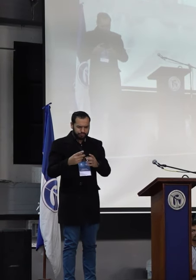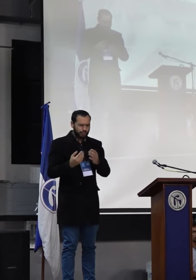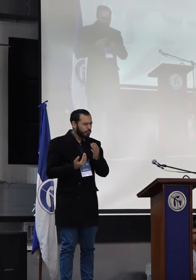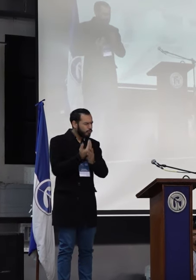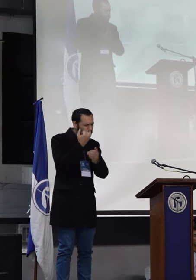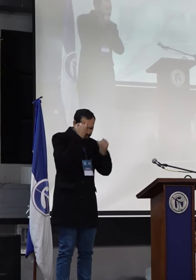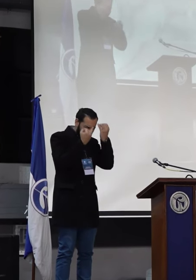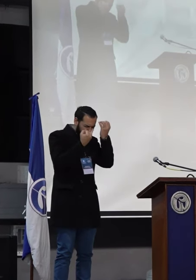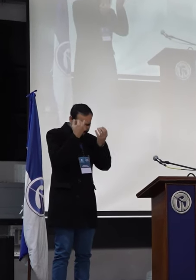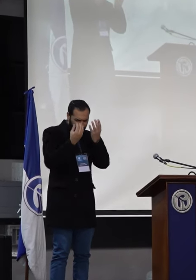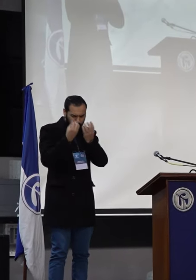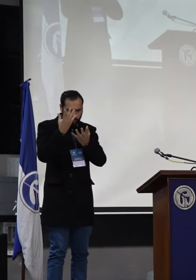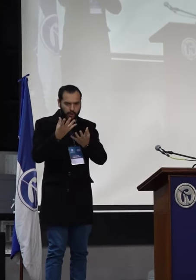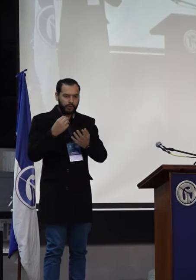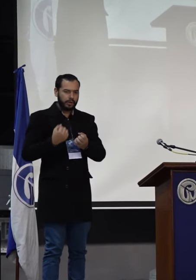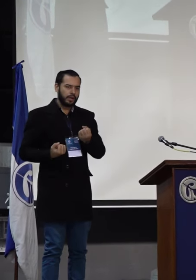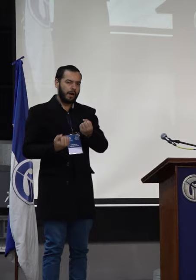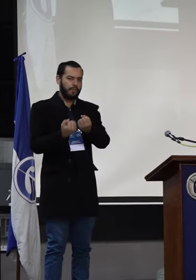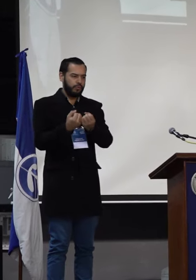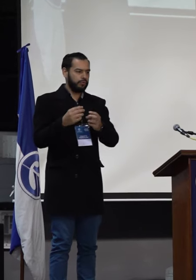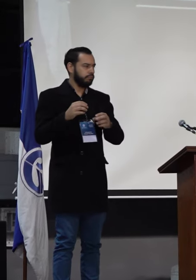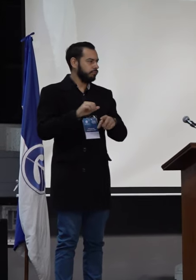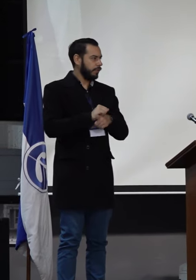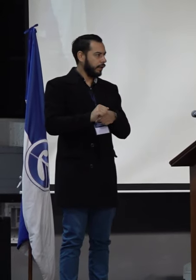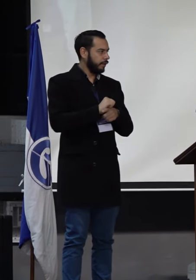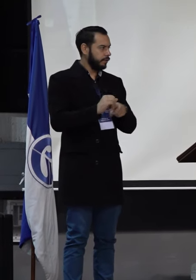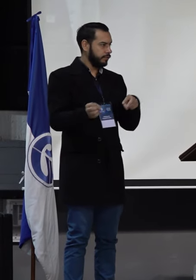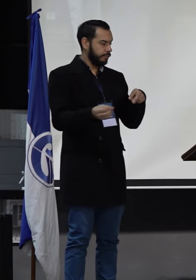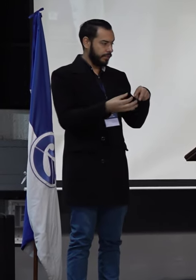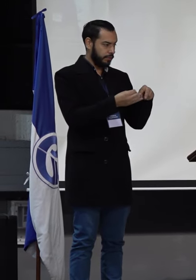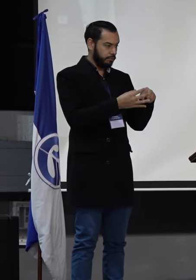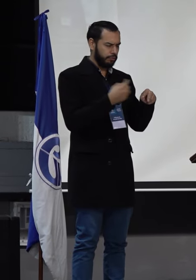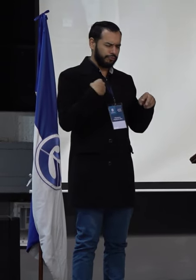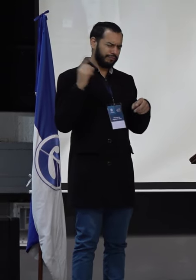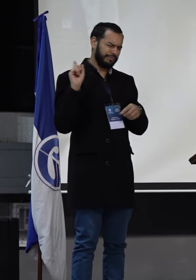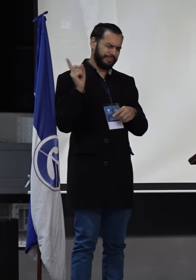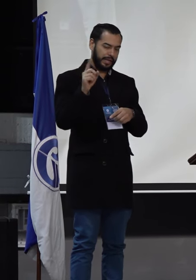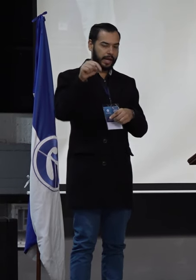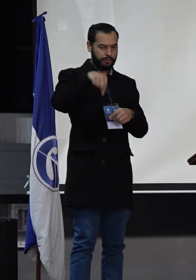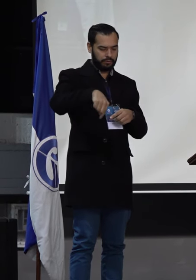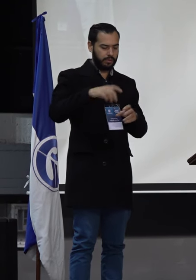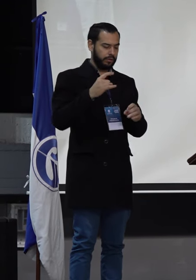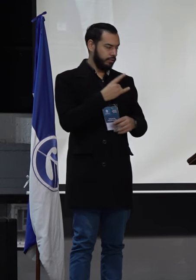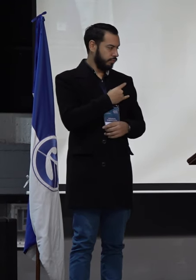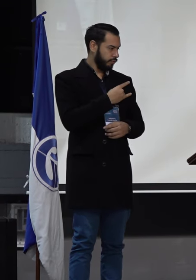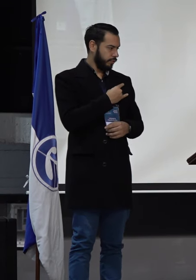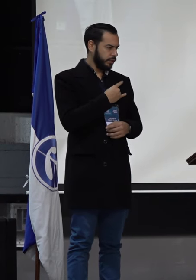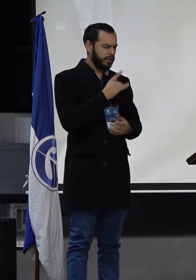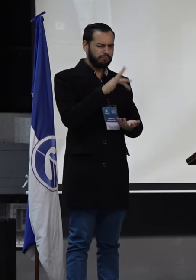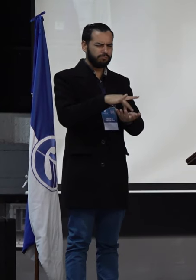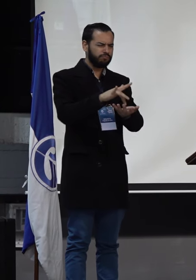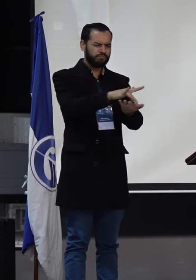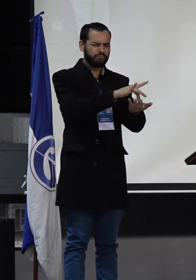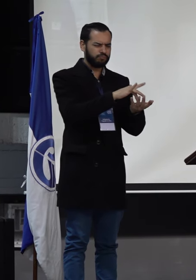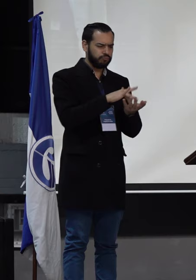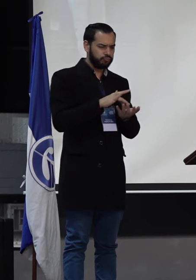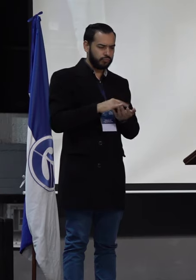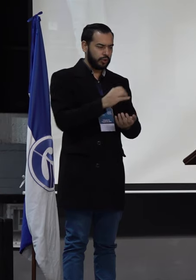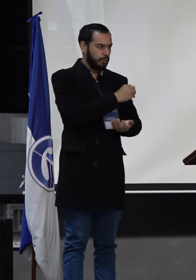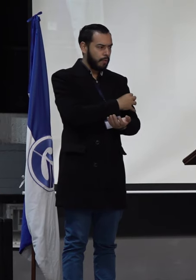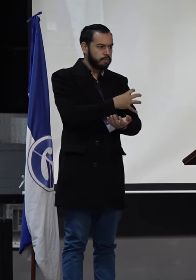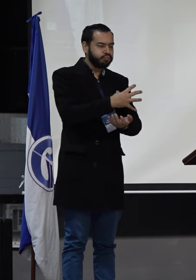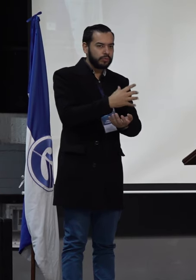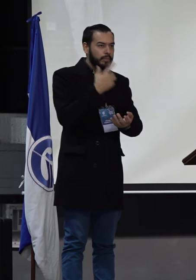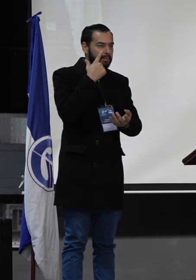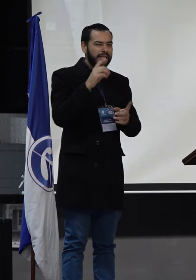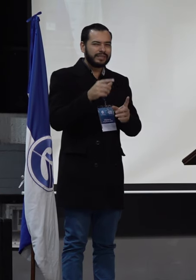transformar y aportar en el ejercicio pedagógico. Durante el tiempo que estuve en la universidad participé en la potenciación de un